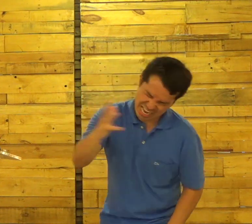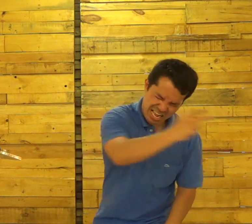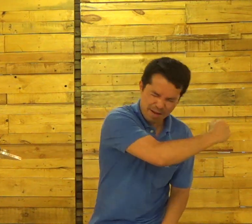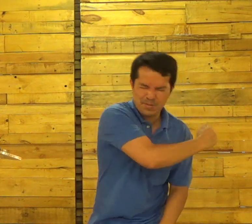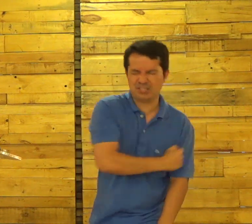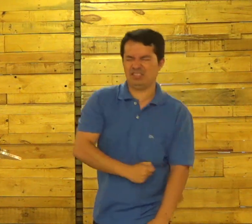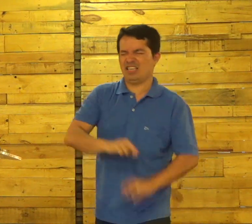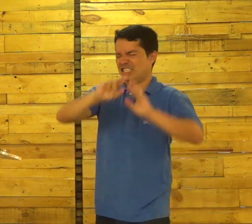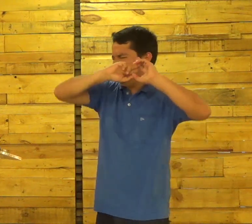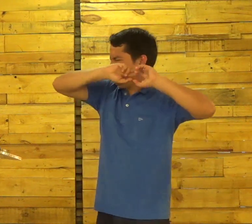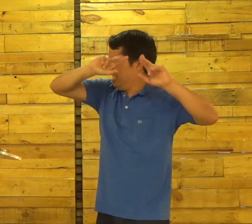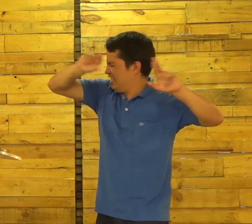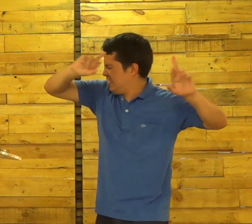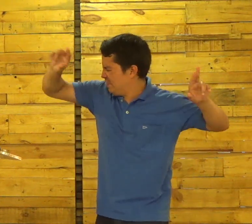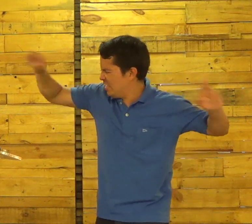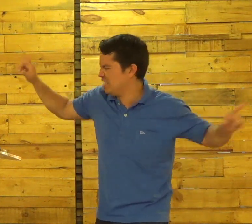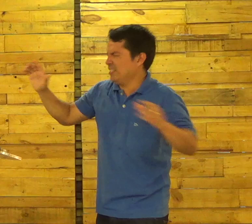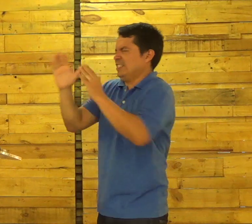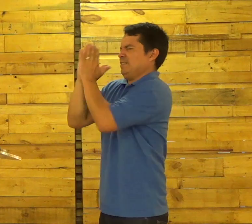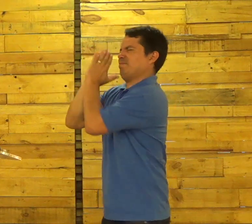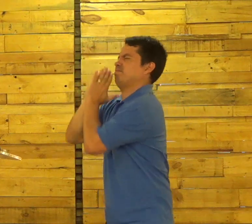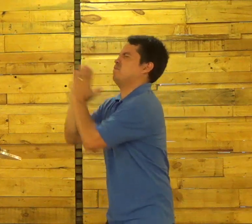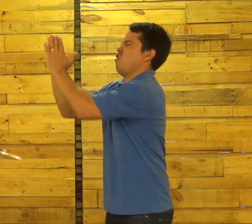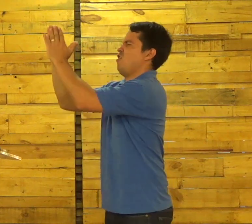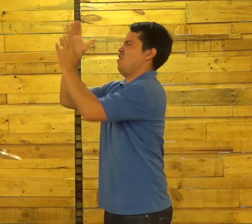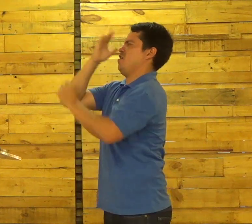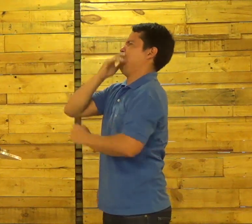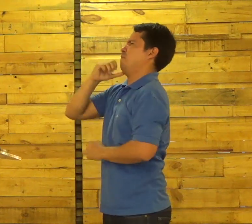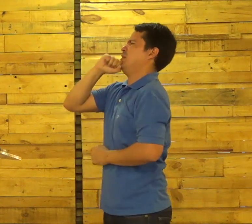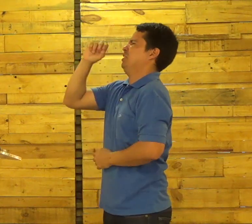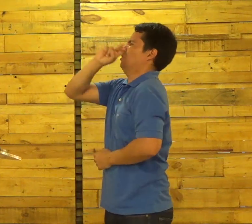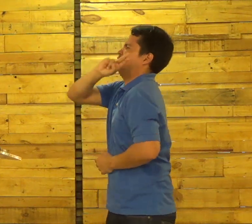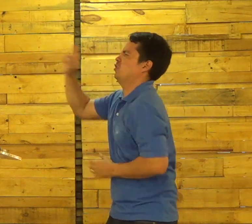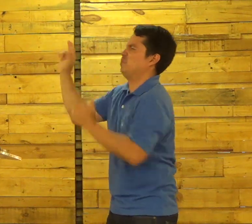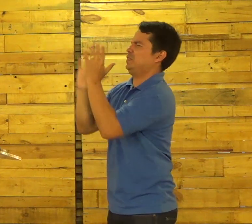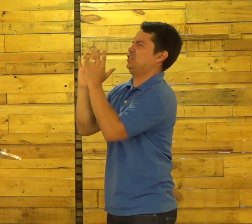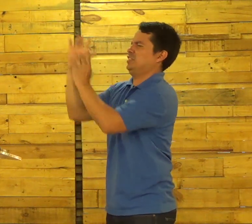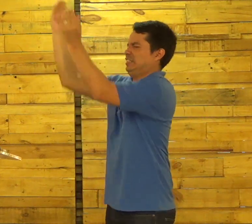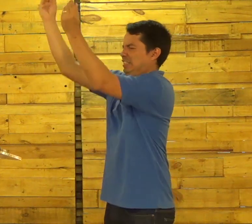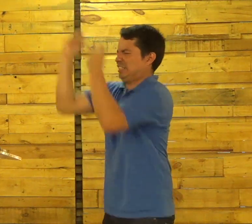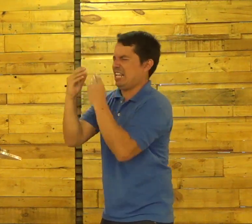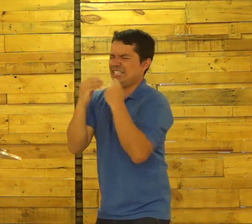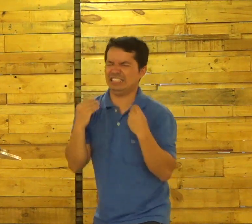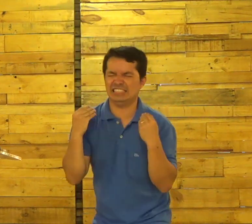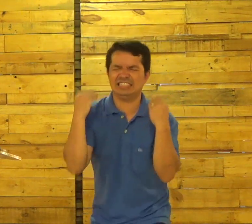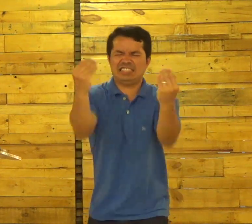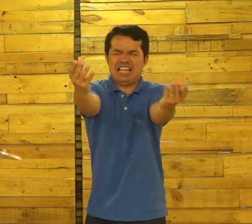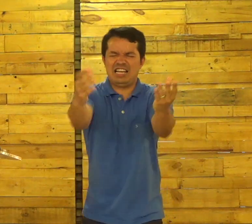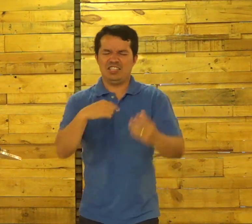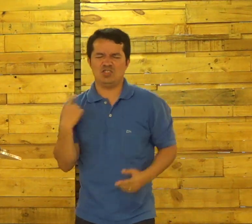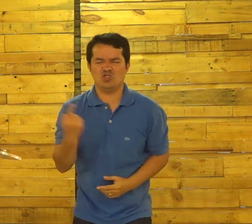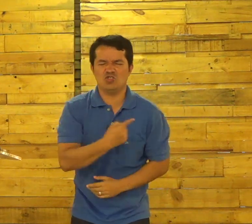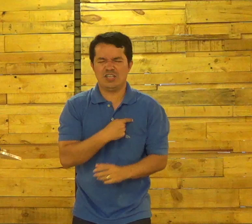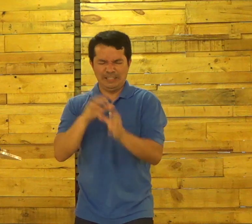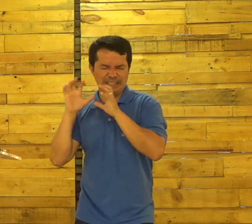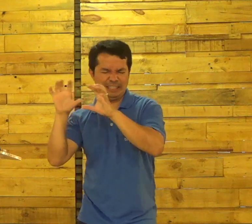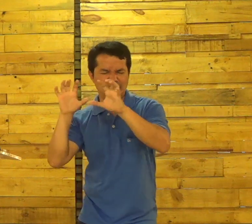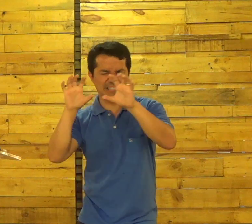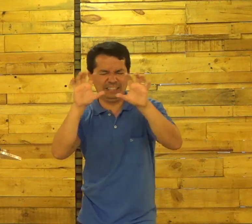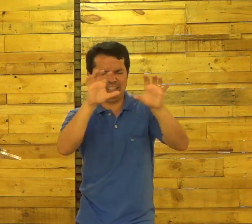Todas Essas Estratégias Deus Para que A gente Influencie Para mim